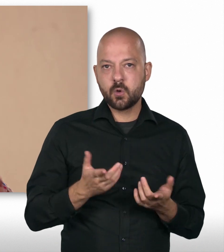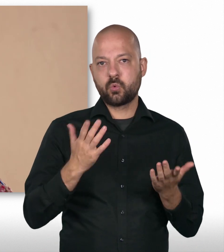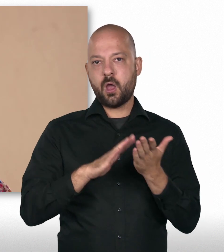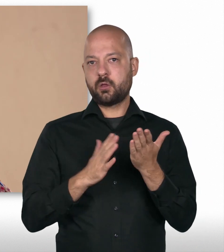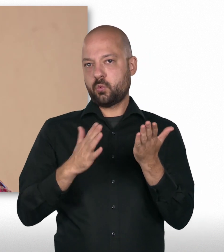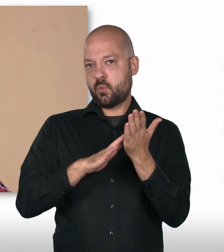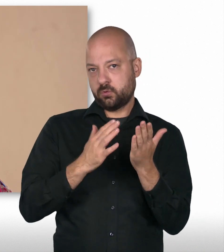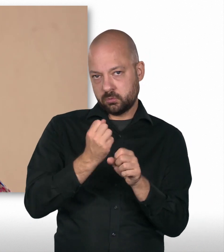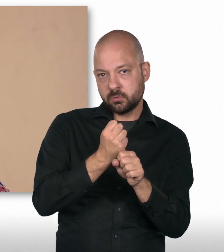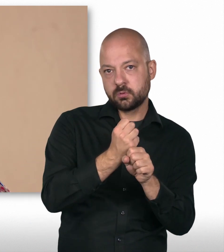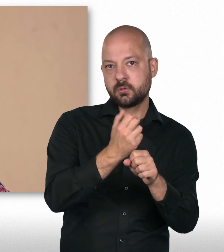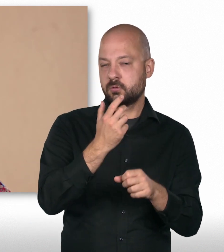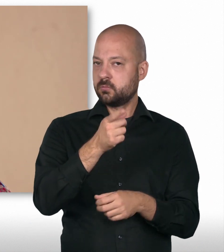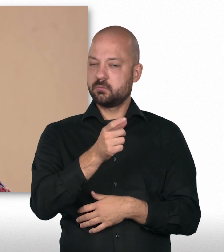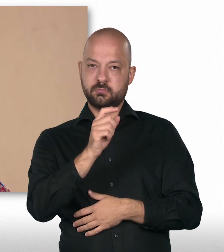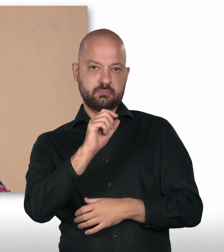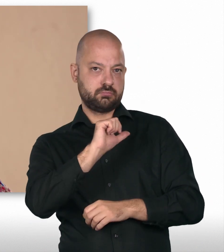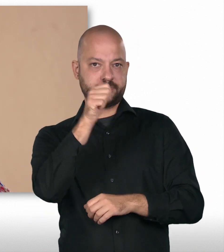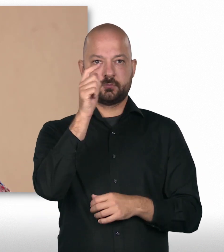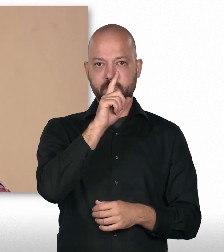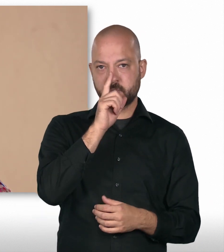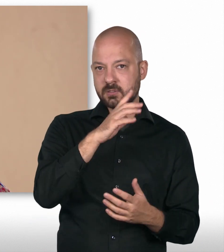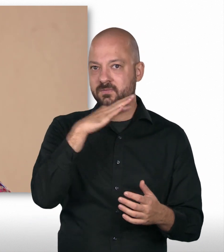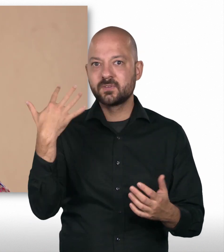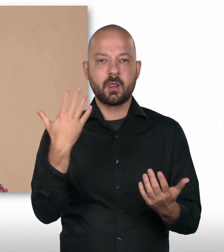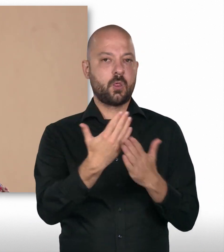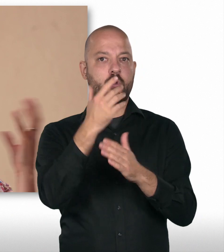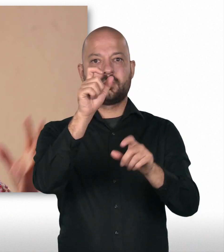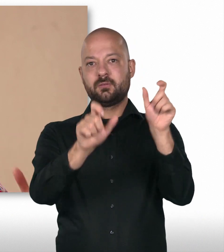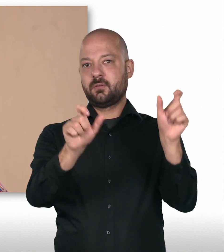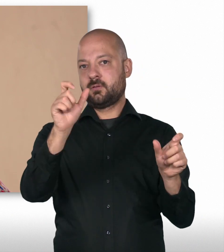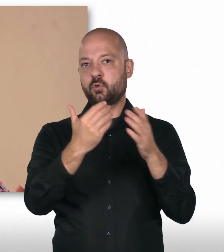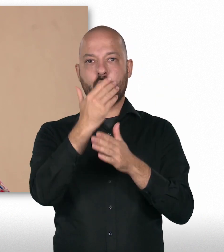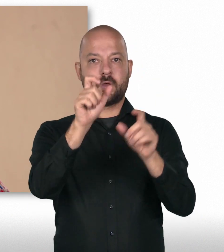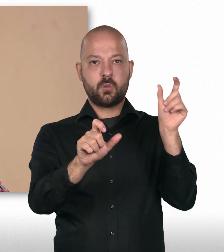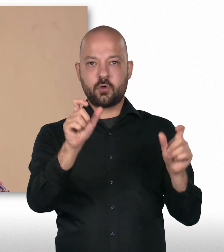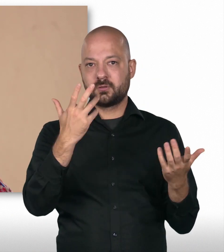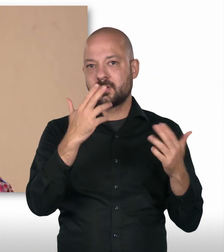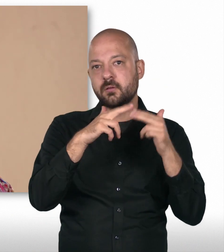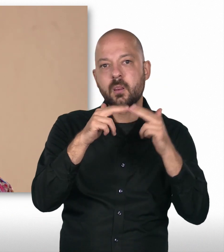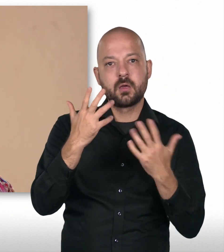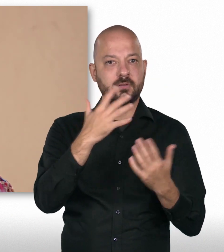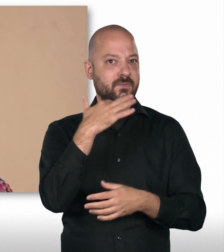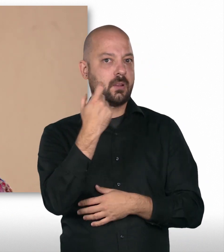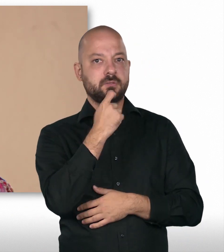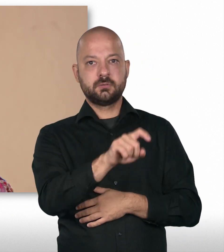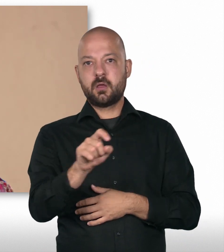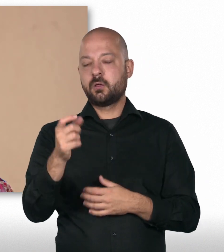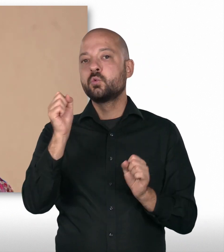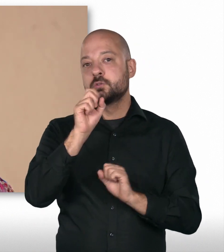Hands-on-Arbeiten jetzt im Moment. Also es macht unglaublich viel Spaß. Man lernt viele neue Leute kennen, aber auch vor allen